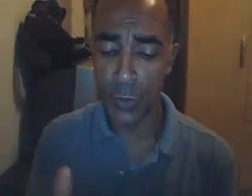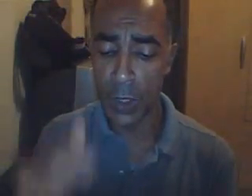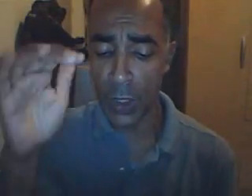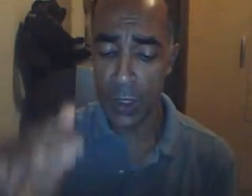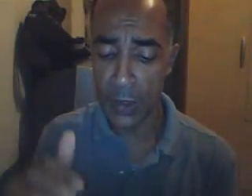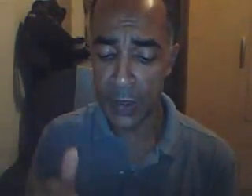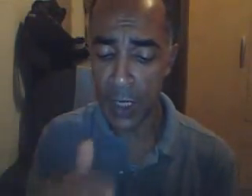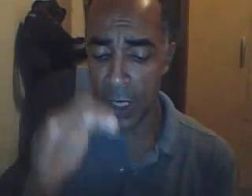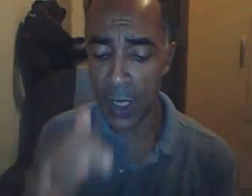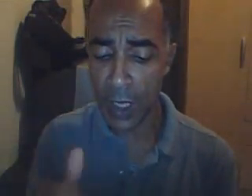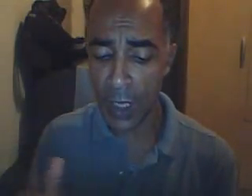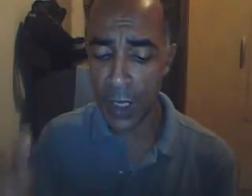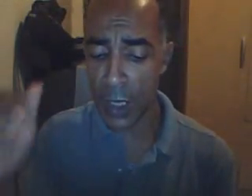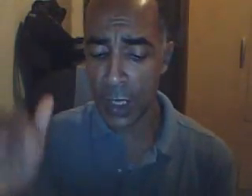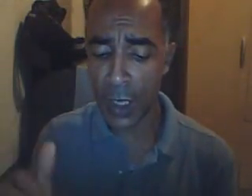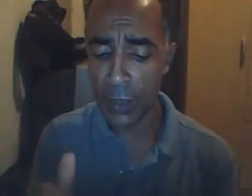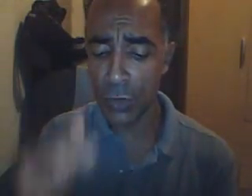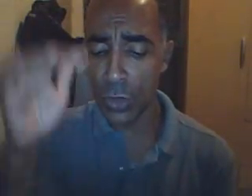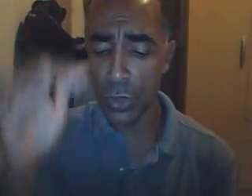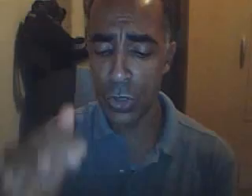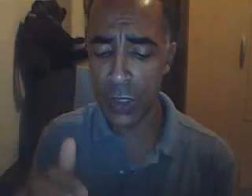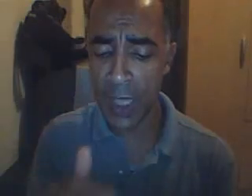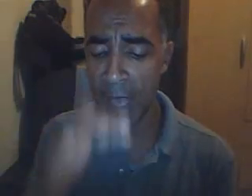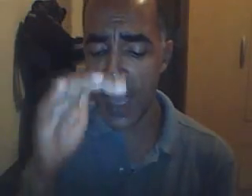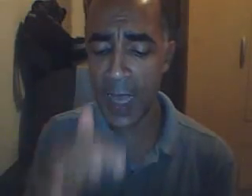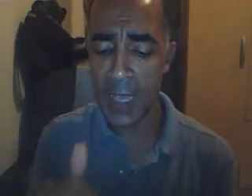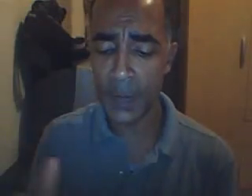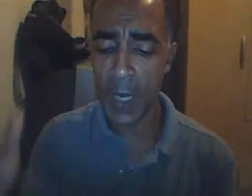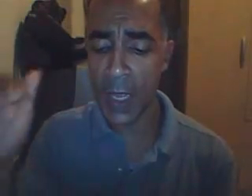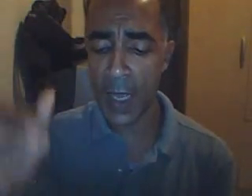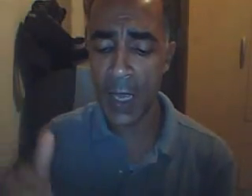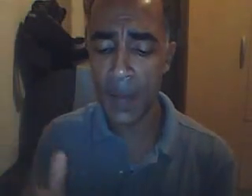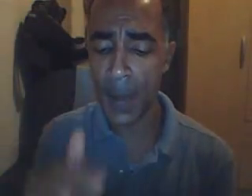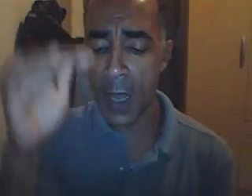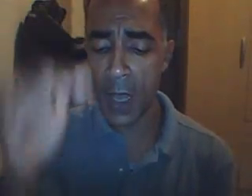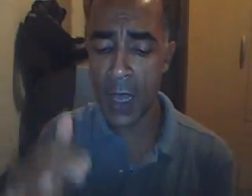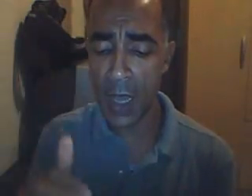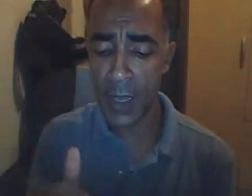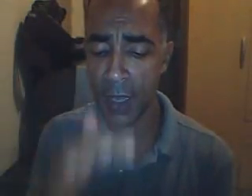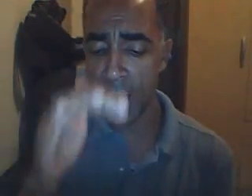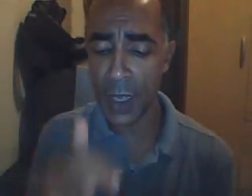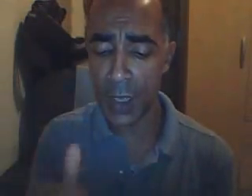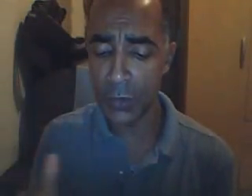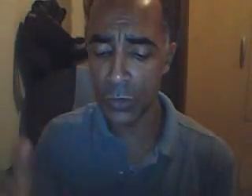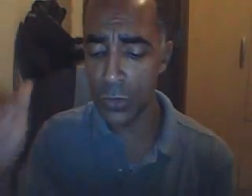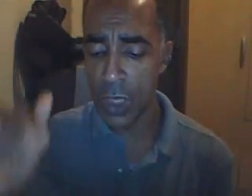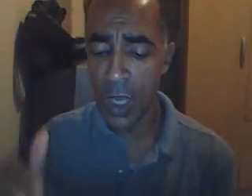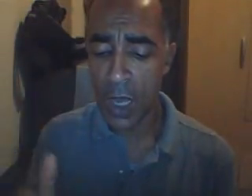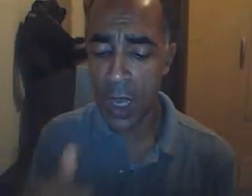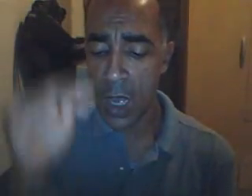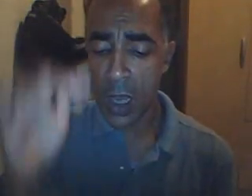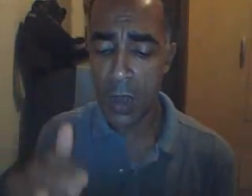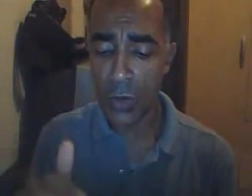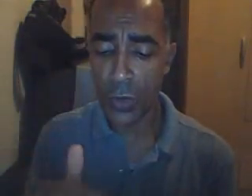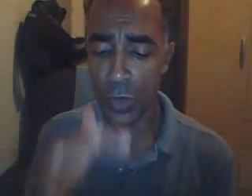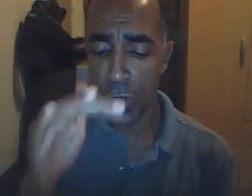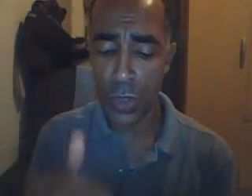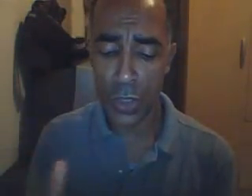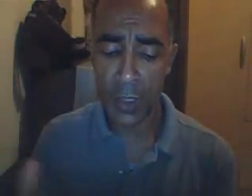pensei que tu tens preparado a hora